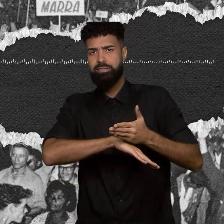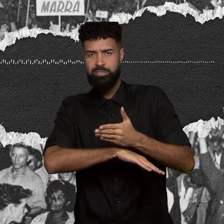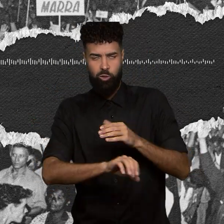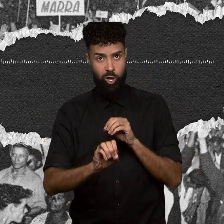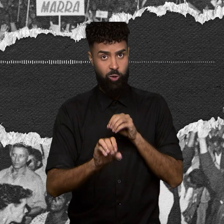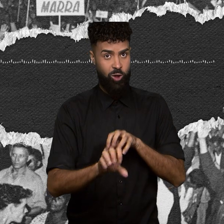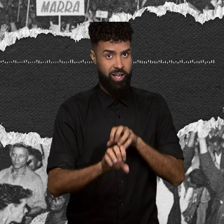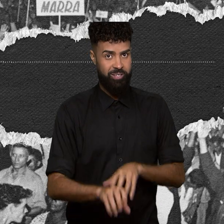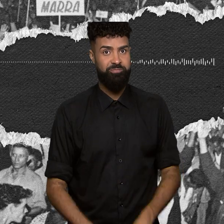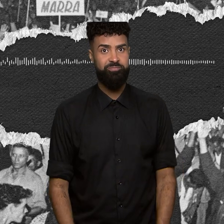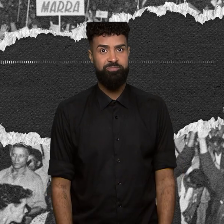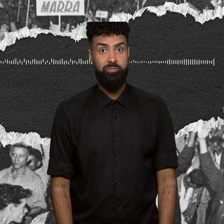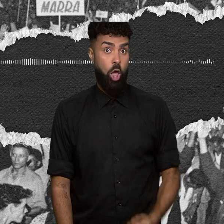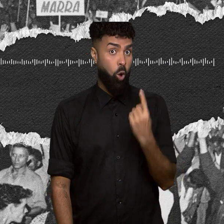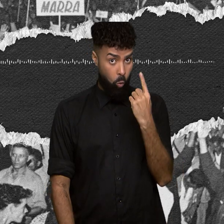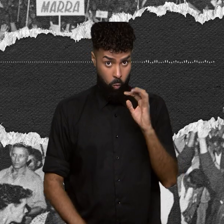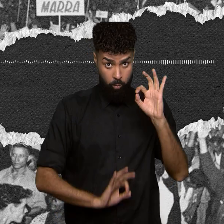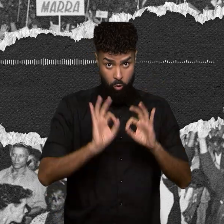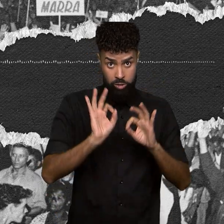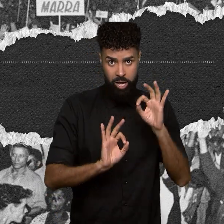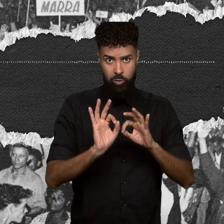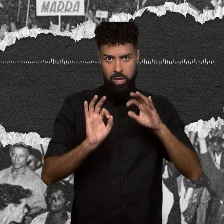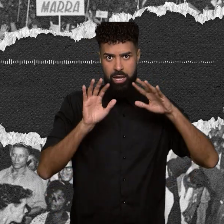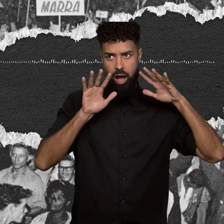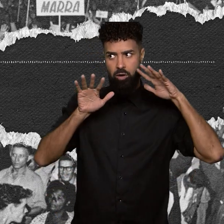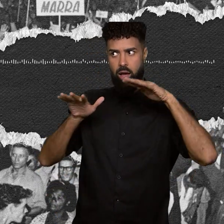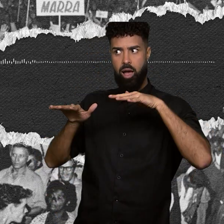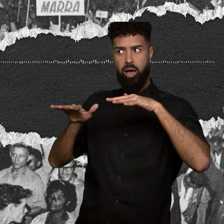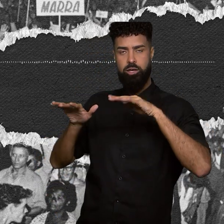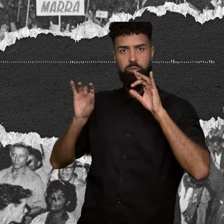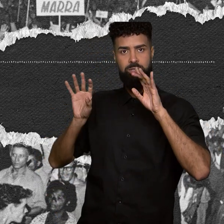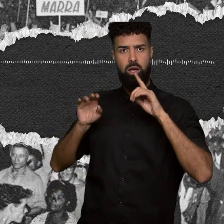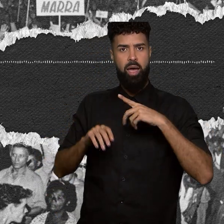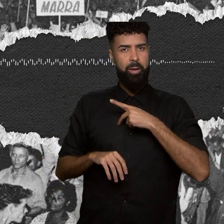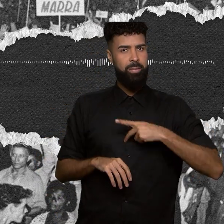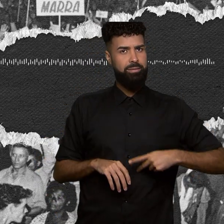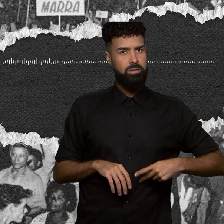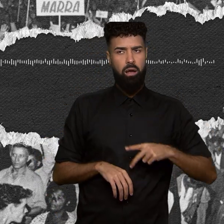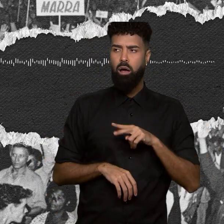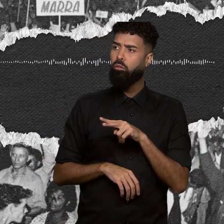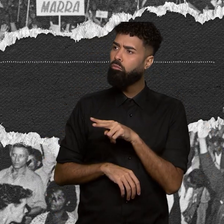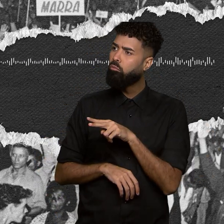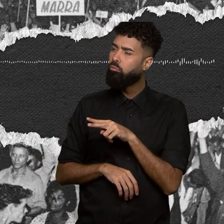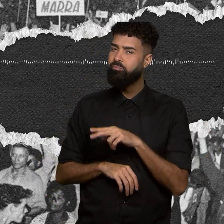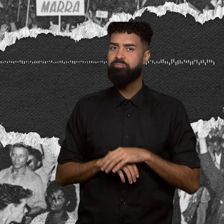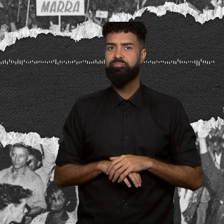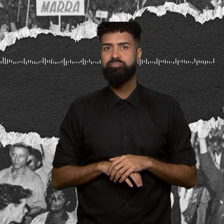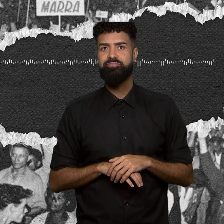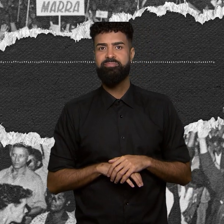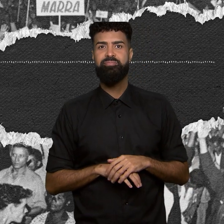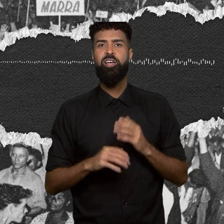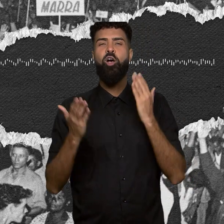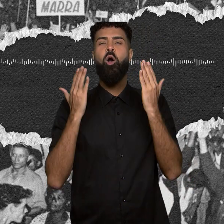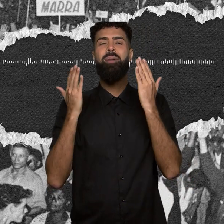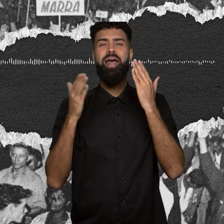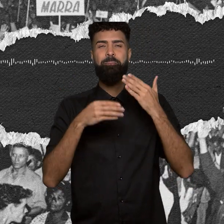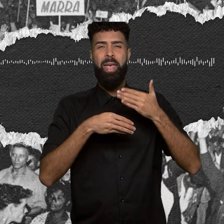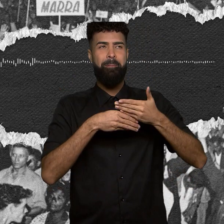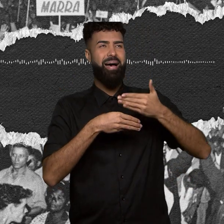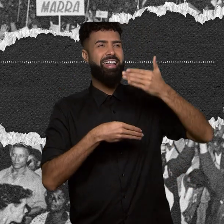E um deles ganhou especial atenção do presidente da República. Assim como uma parede é feita de tijolos um ao lado